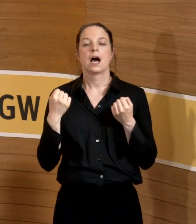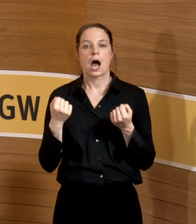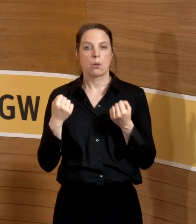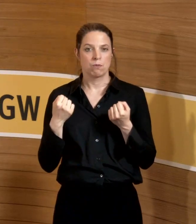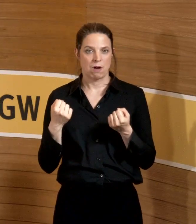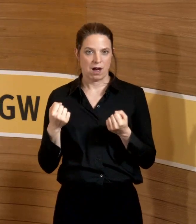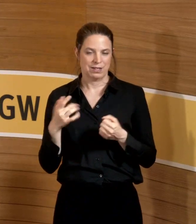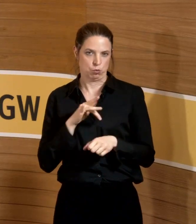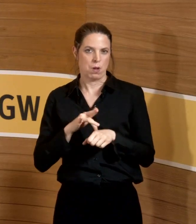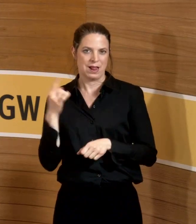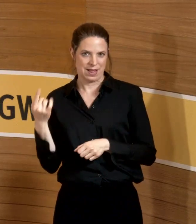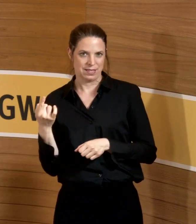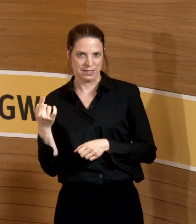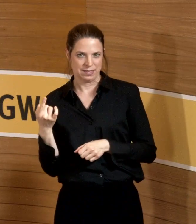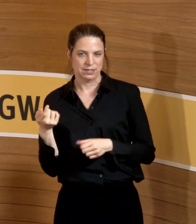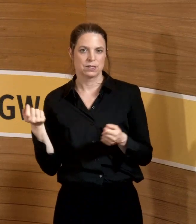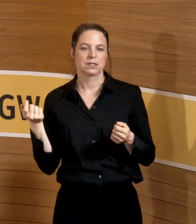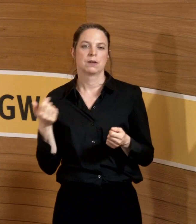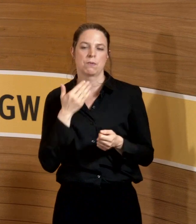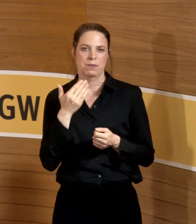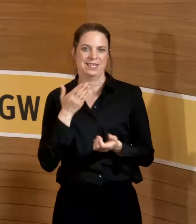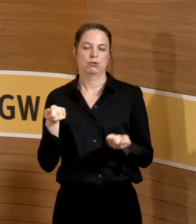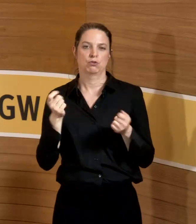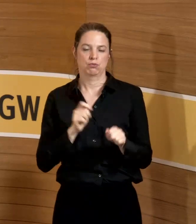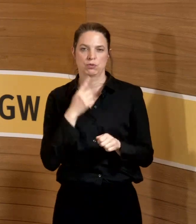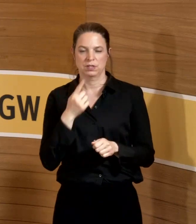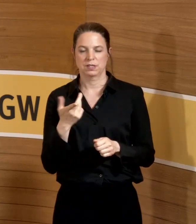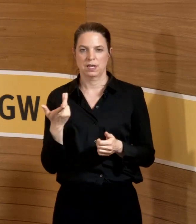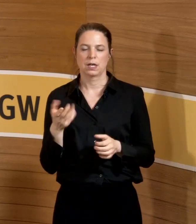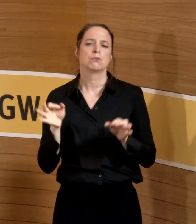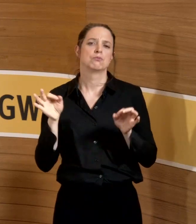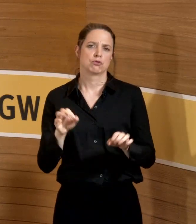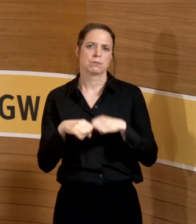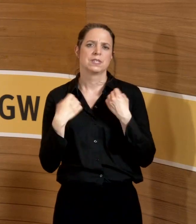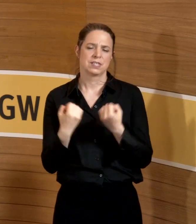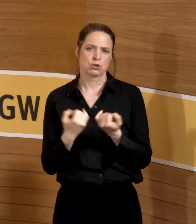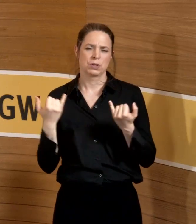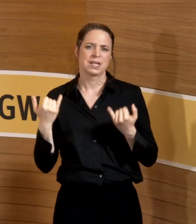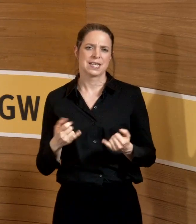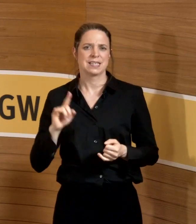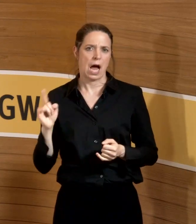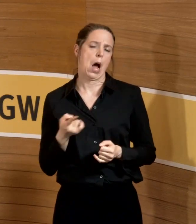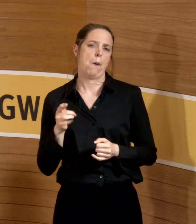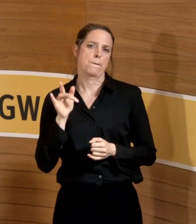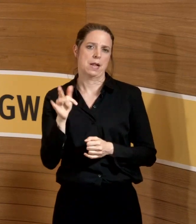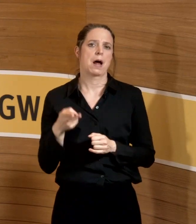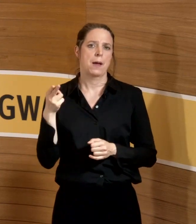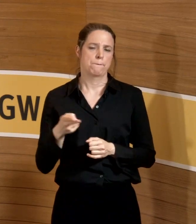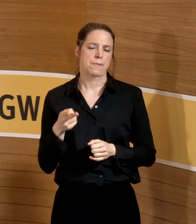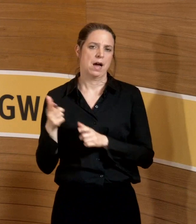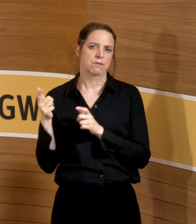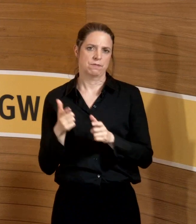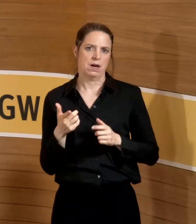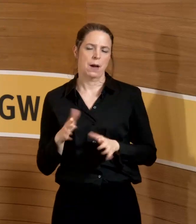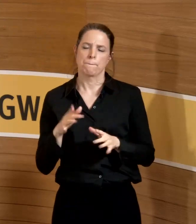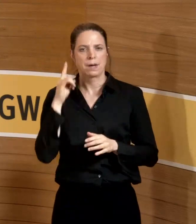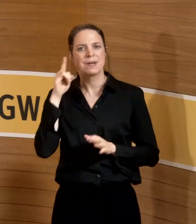Passionierte, seine Kollegin, am Ende des Berichtes sagte, naja, in bestimmten Situationen fahre ich jetzt auch neuerdings Bahn, weil es